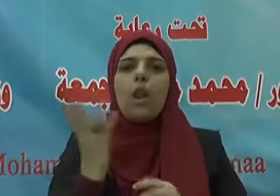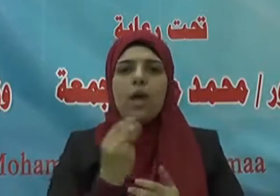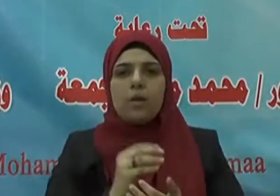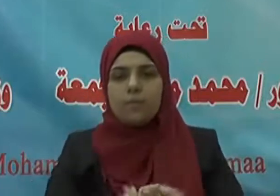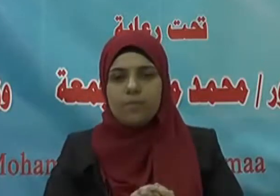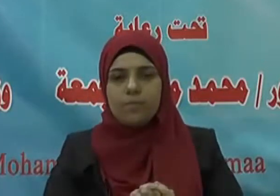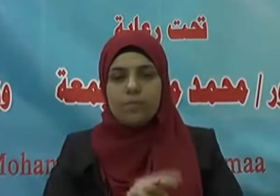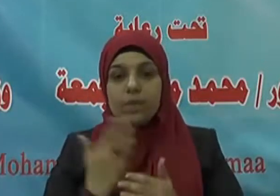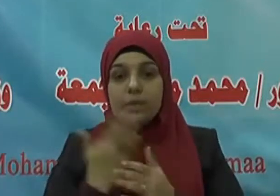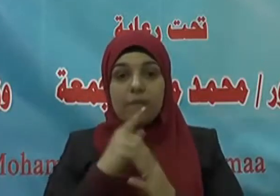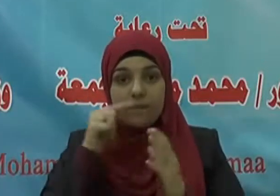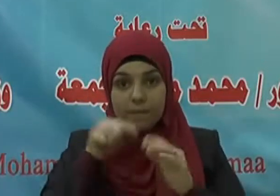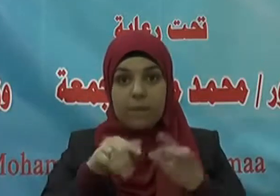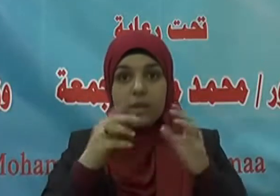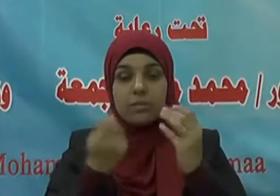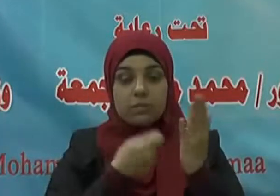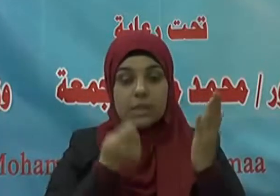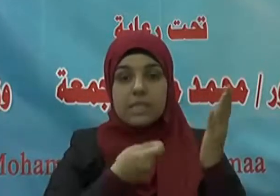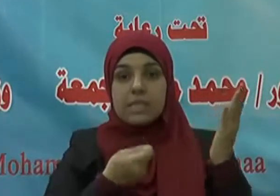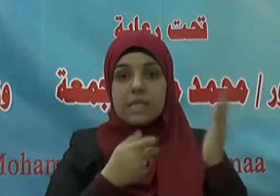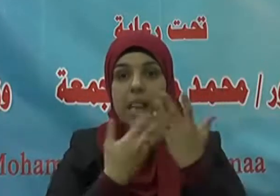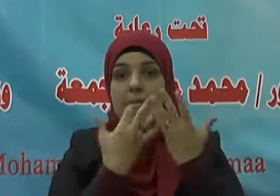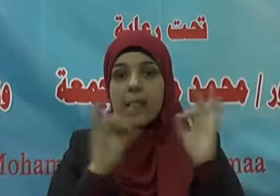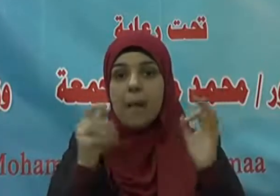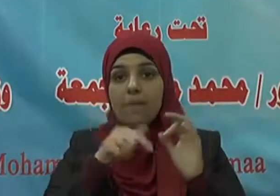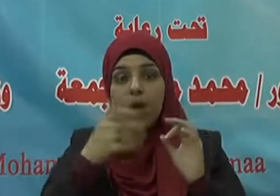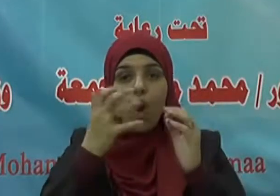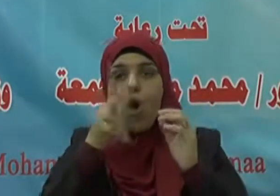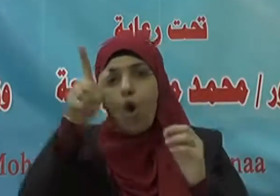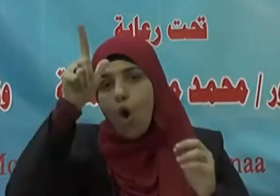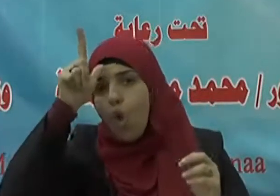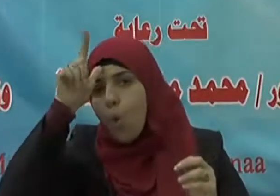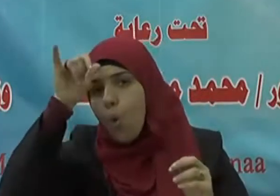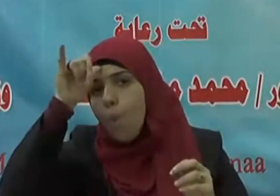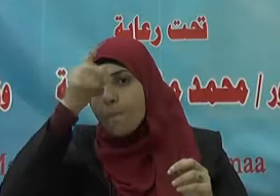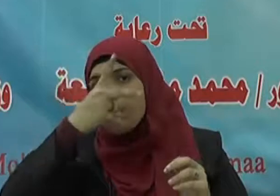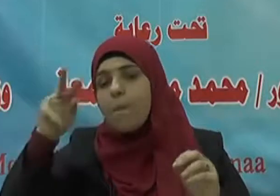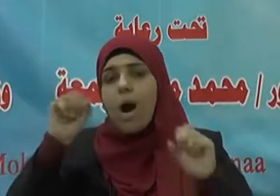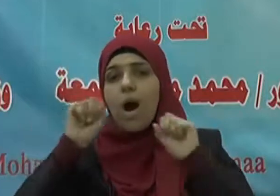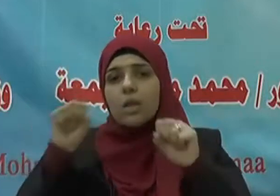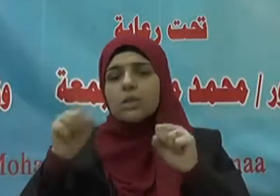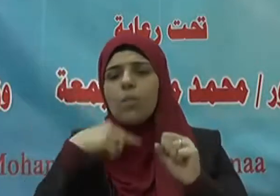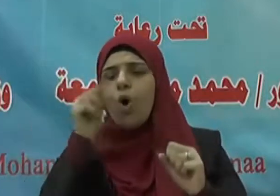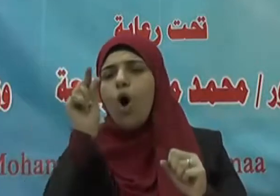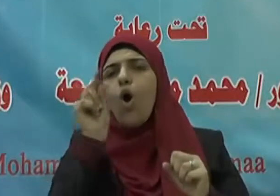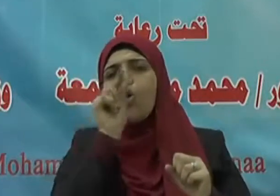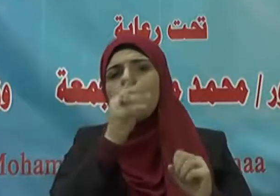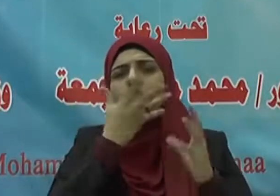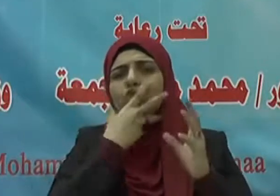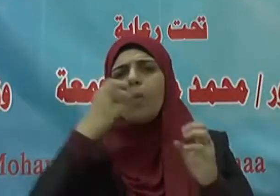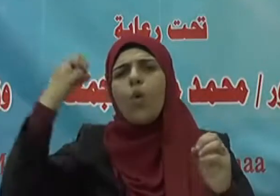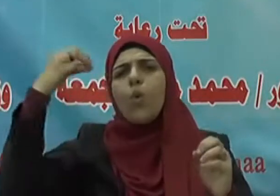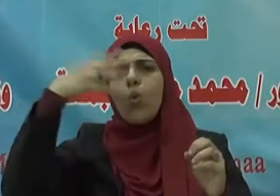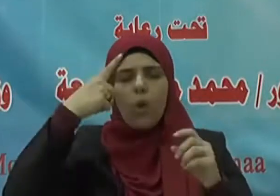كلها فسجلوا بذلك أسماءهم وعلومهم بحروف من نور في ذاكرة